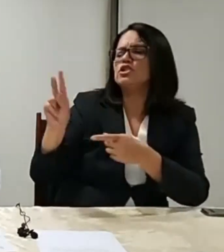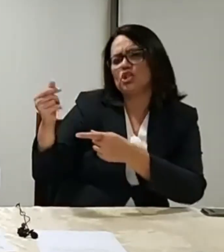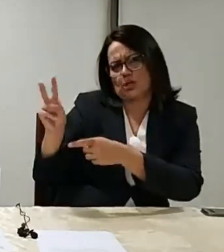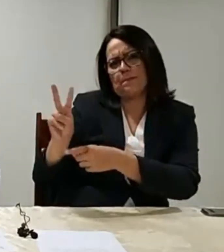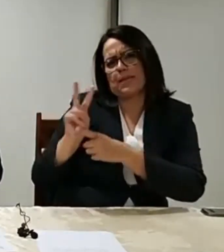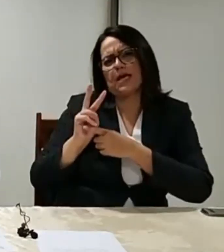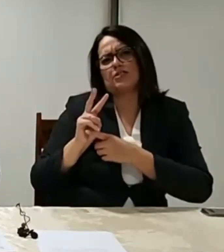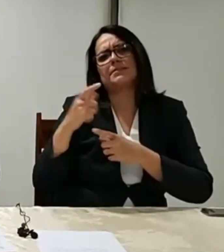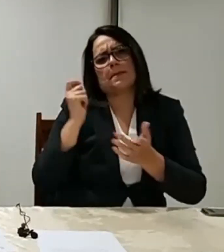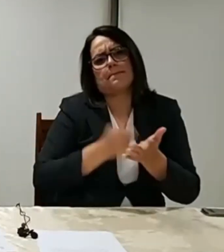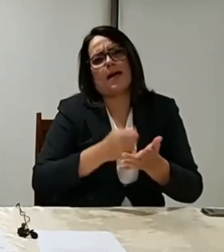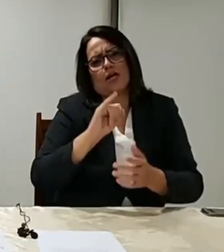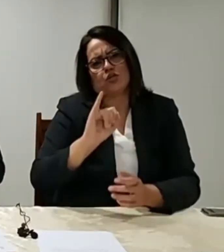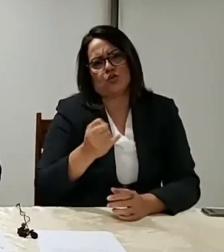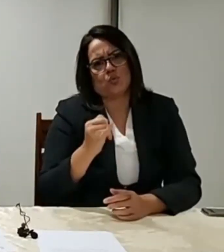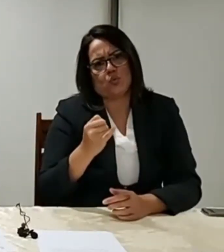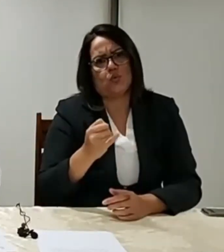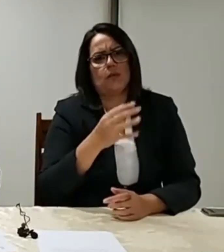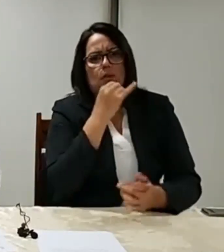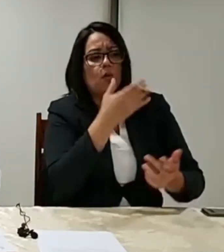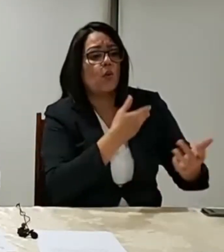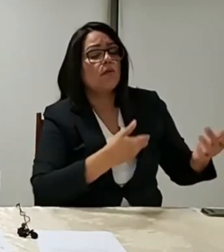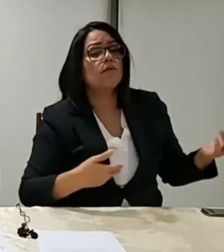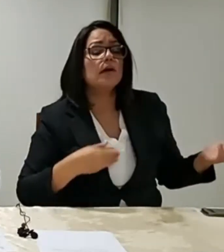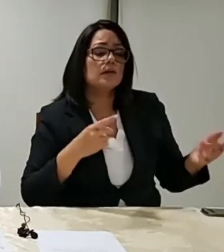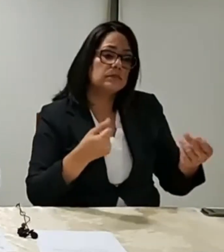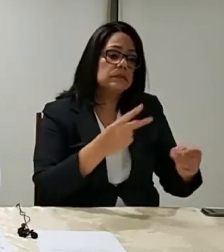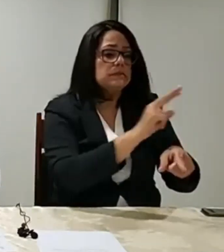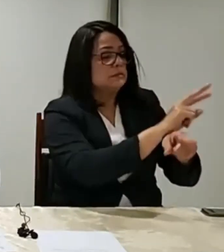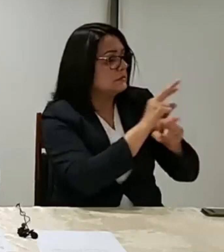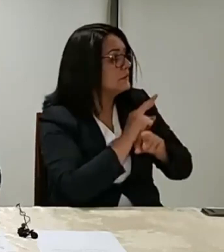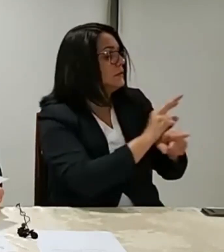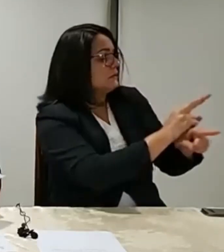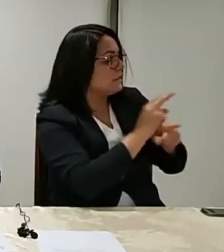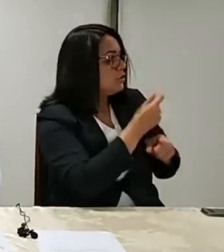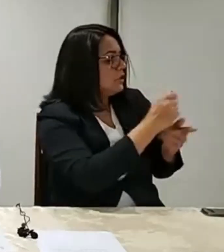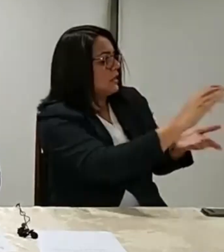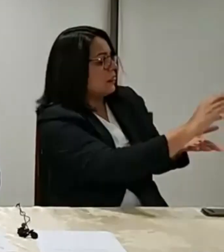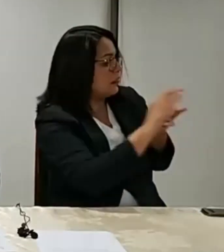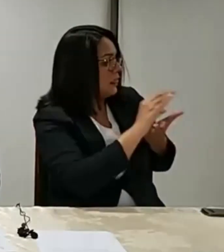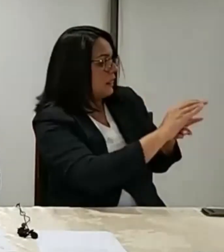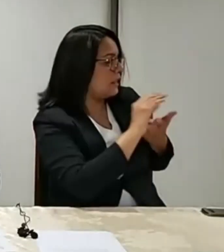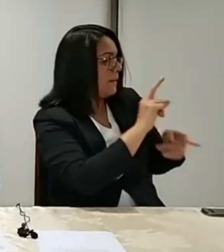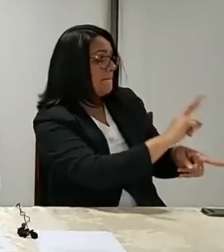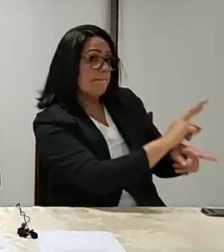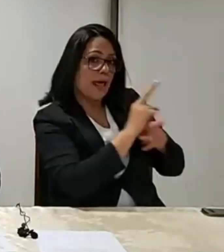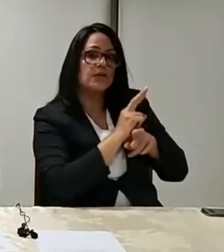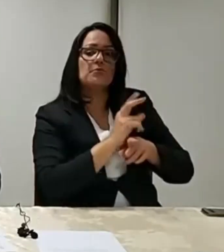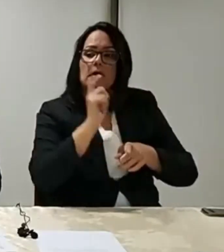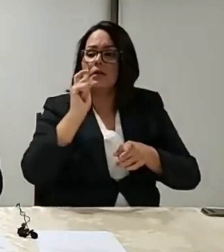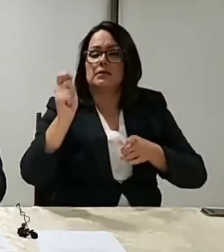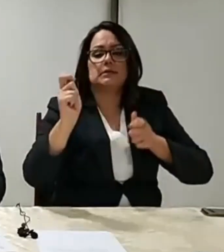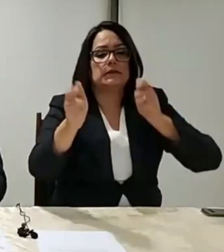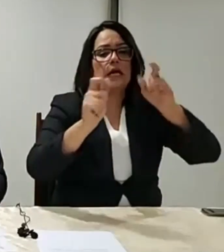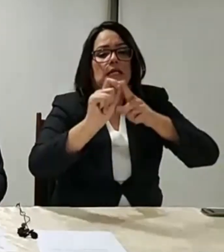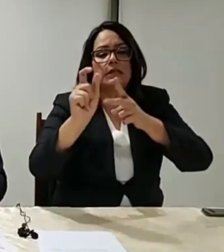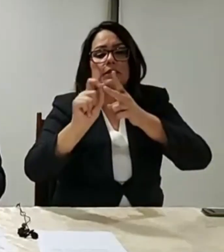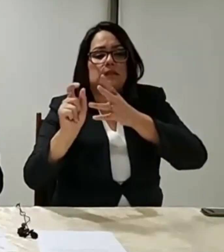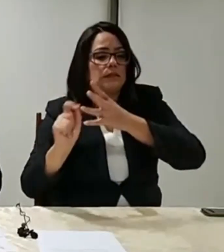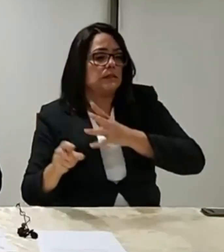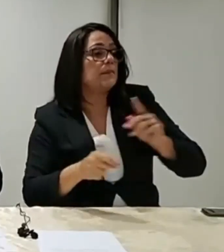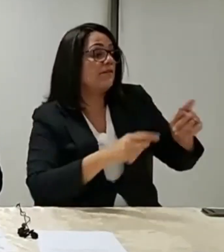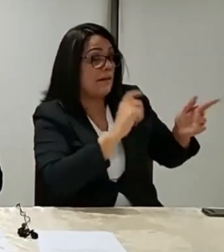pagar. E o governo que faz empréstimo para isso, vai pagar algum juros em cima disso. Mas tudo bem.